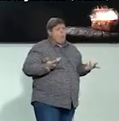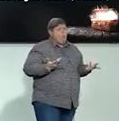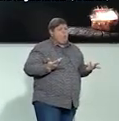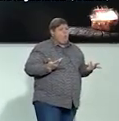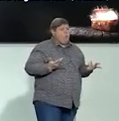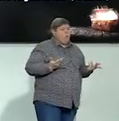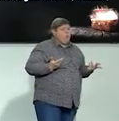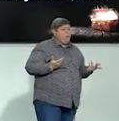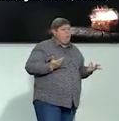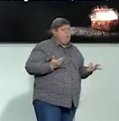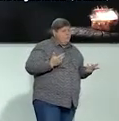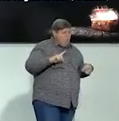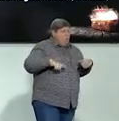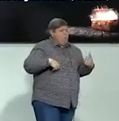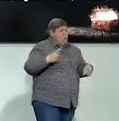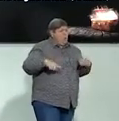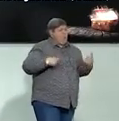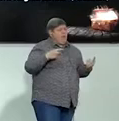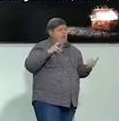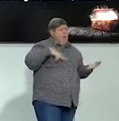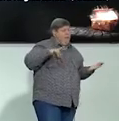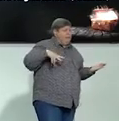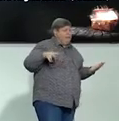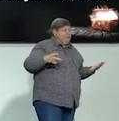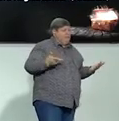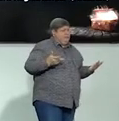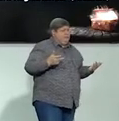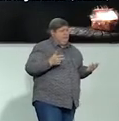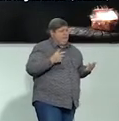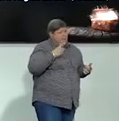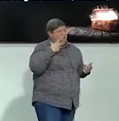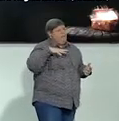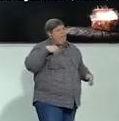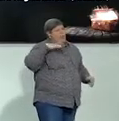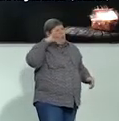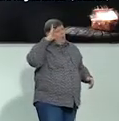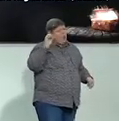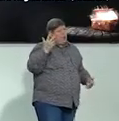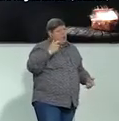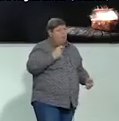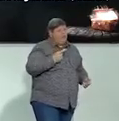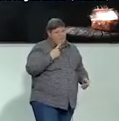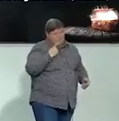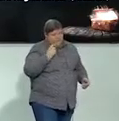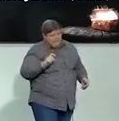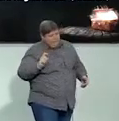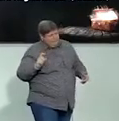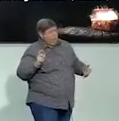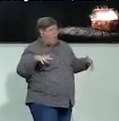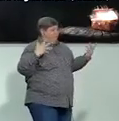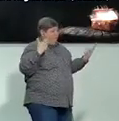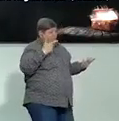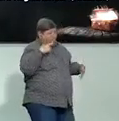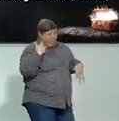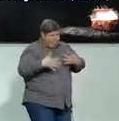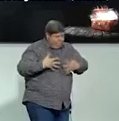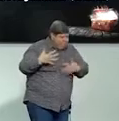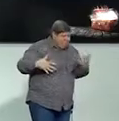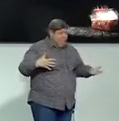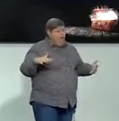Ok, memoriseer klinkst as een vloekwoord, ek moet een plan maak om dit in my brein te kry, kom ons noem het liever so, ek moet een plan maak om dit in my brein te kry, noem het net wat jy